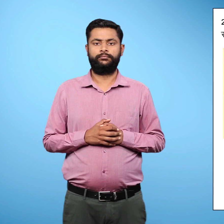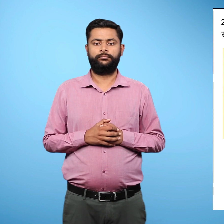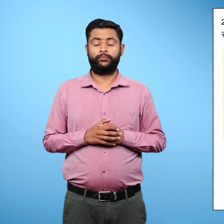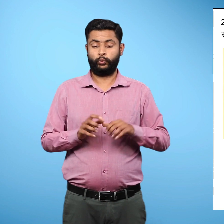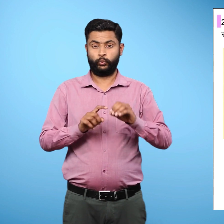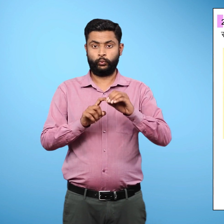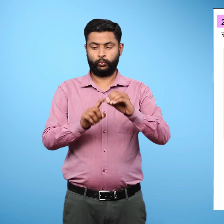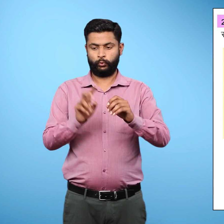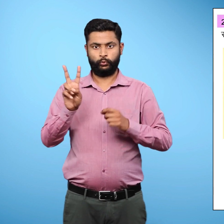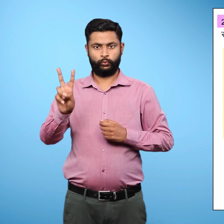प्रश्ण दो